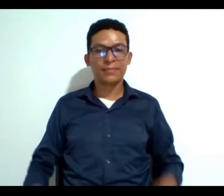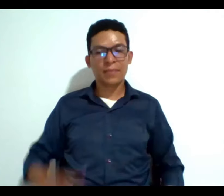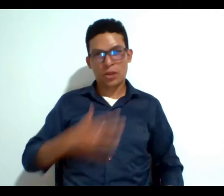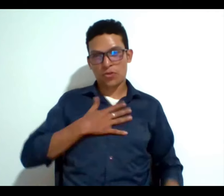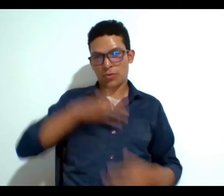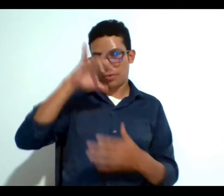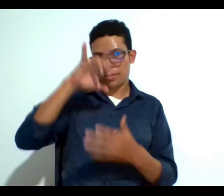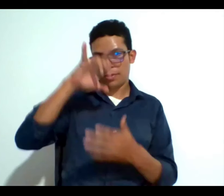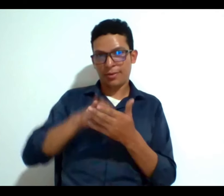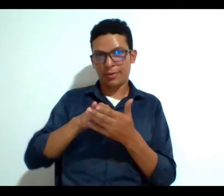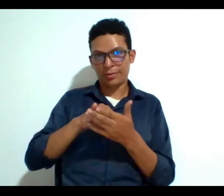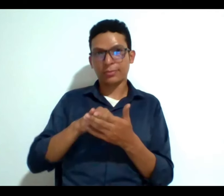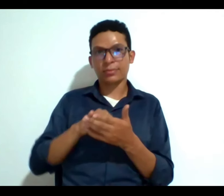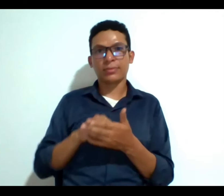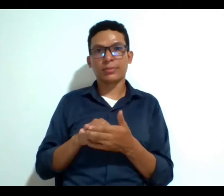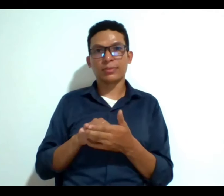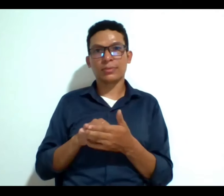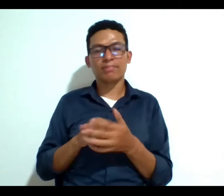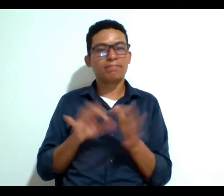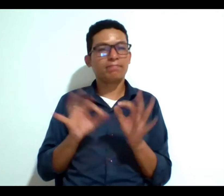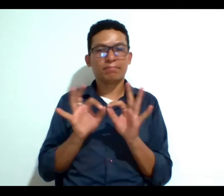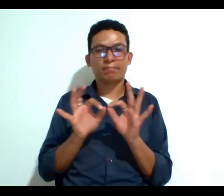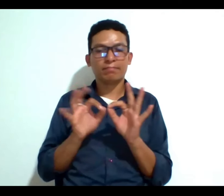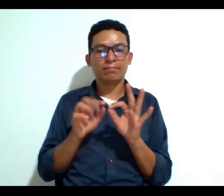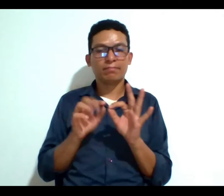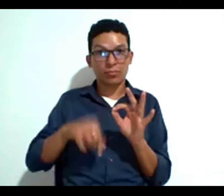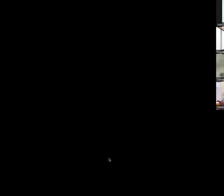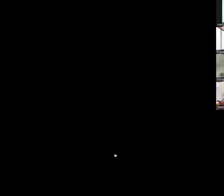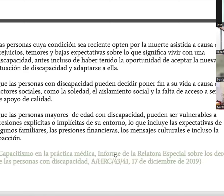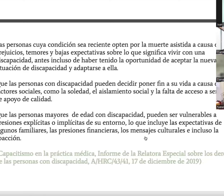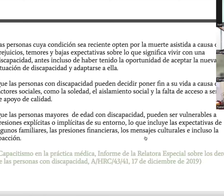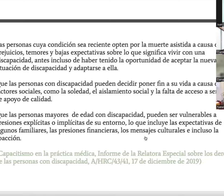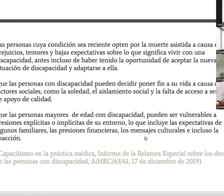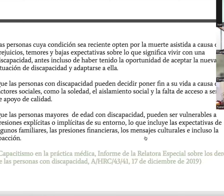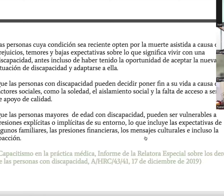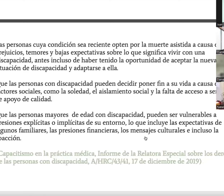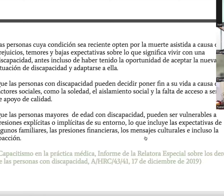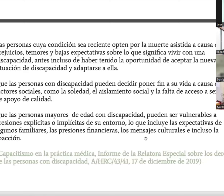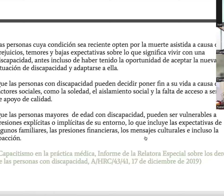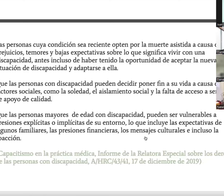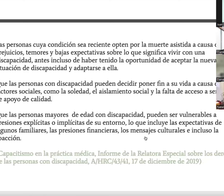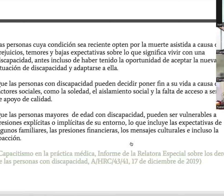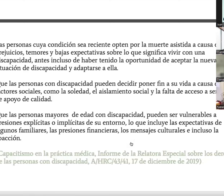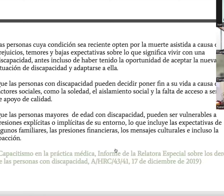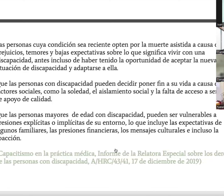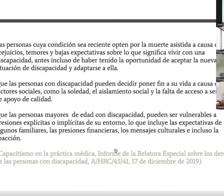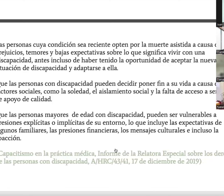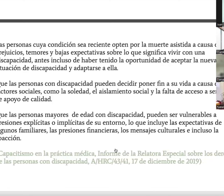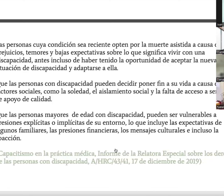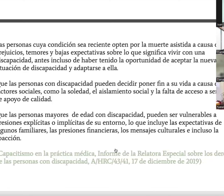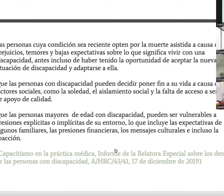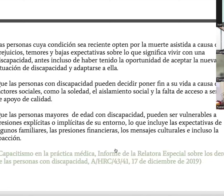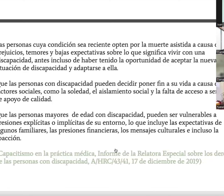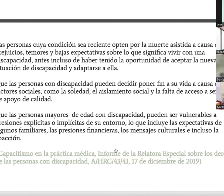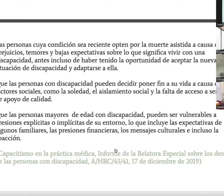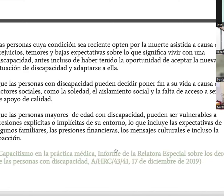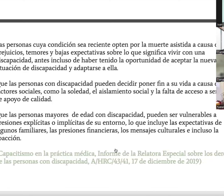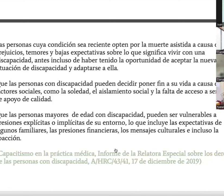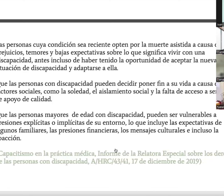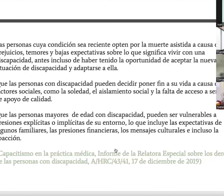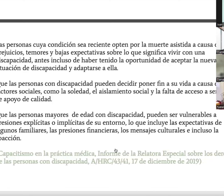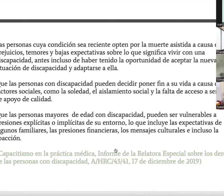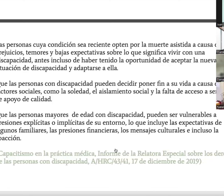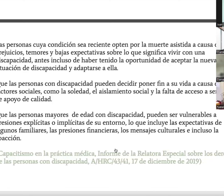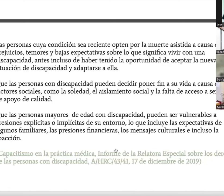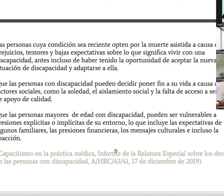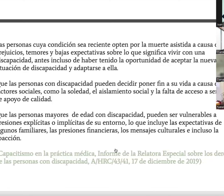solo precisar hoy en teoría no debe haber ninguna persona que se declare interdicta porque la